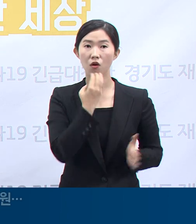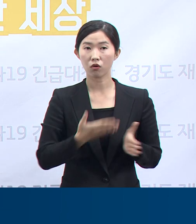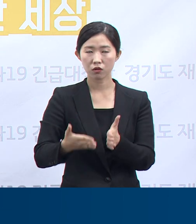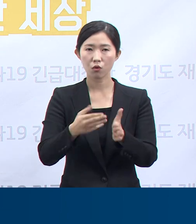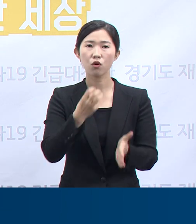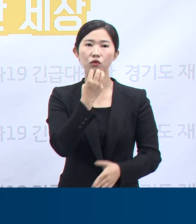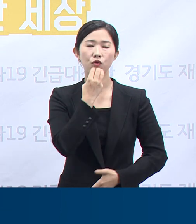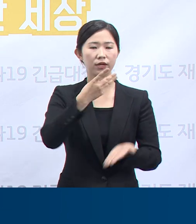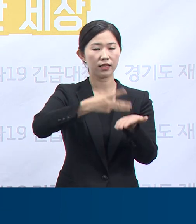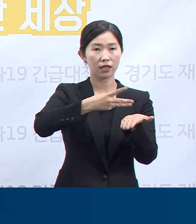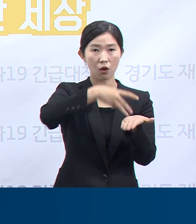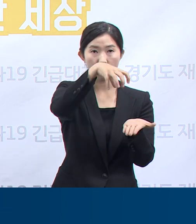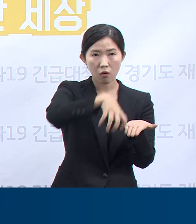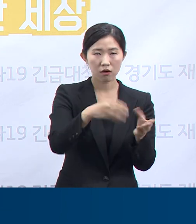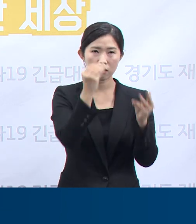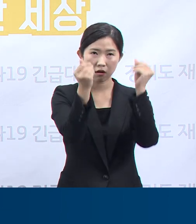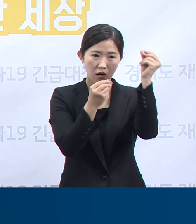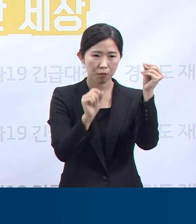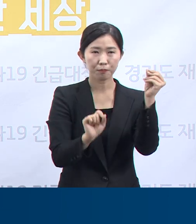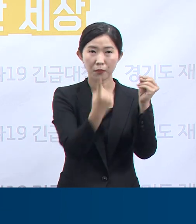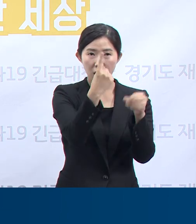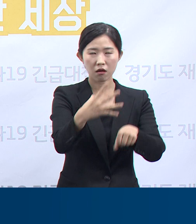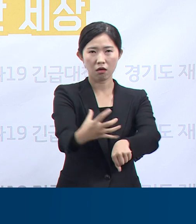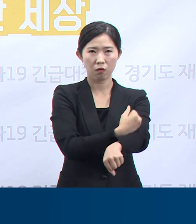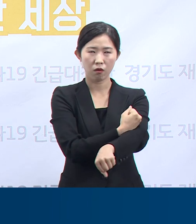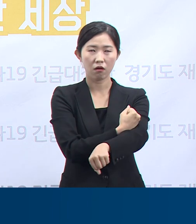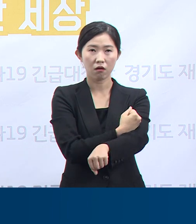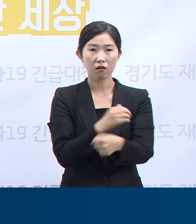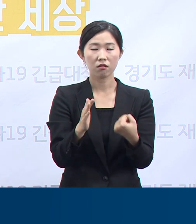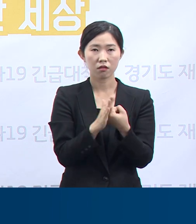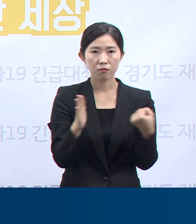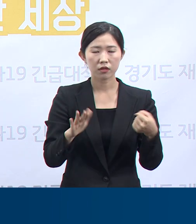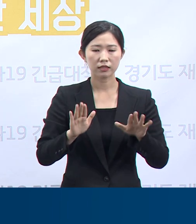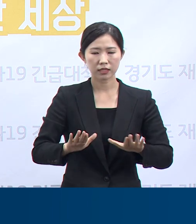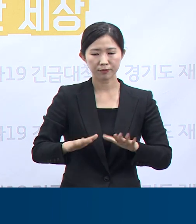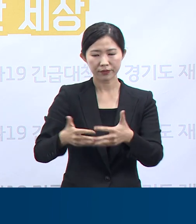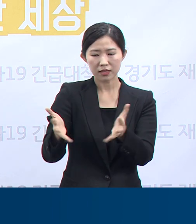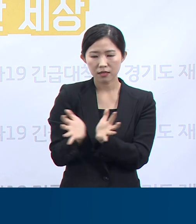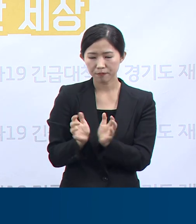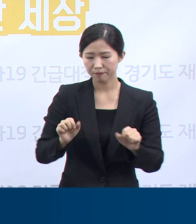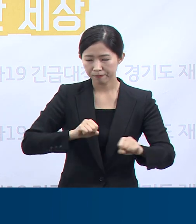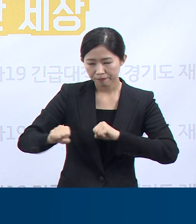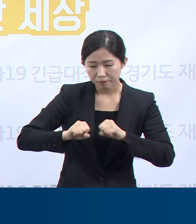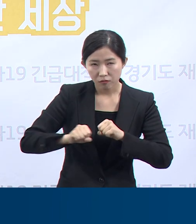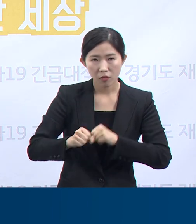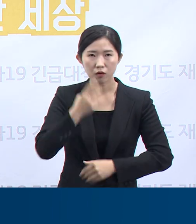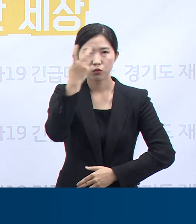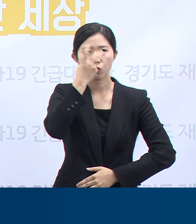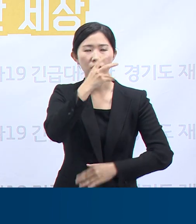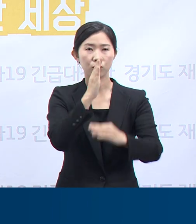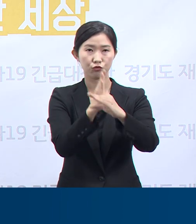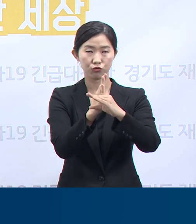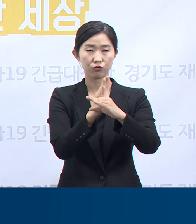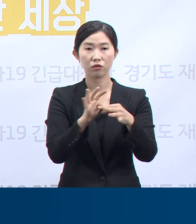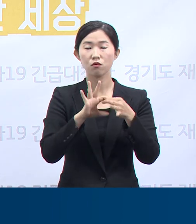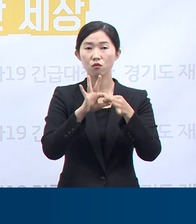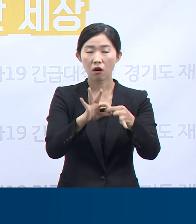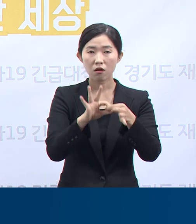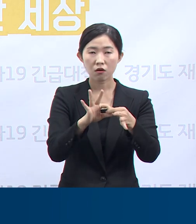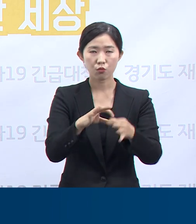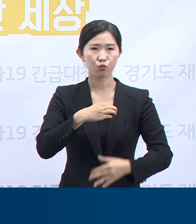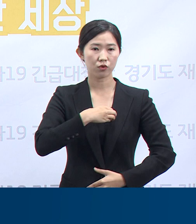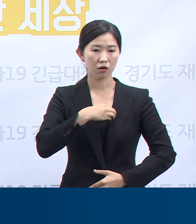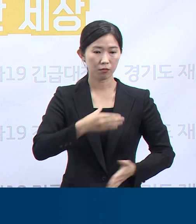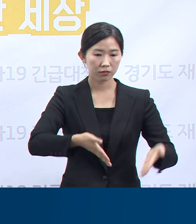중심으로 한 코로나19의 집단 감염이 확산됨에 따라 즉각 대인템을 투입하여 심층 역학조사를 진행하고 있고 관련 위험시설에